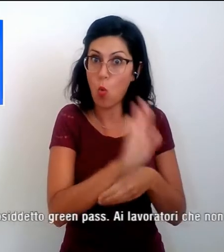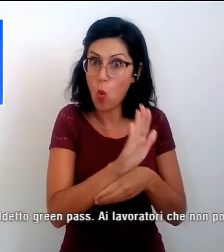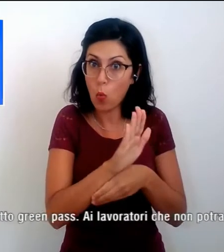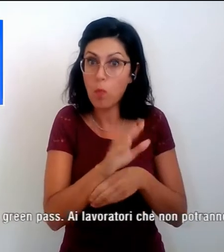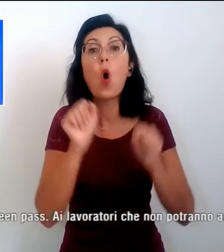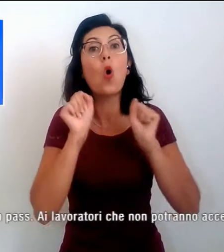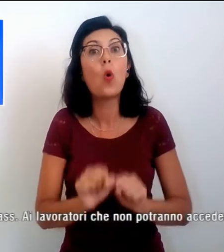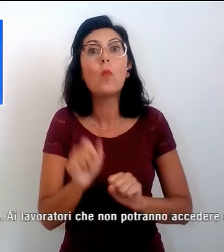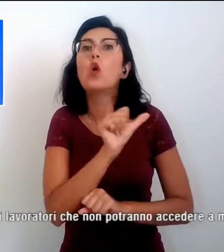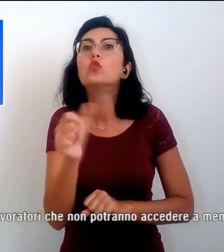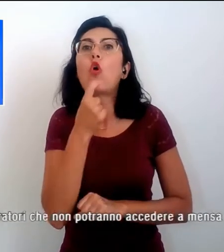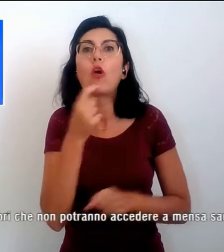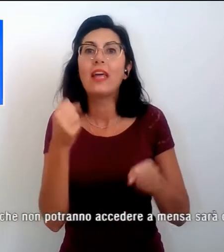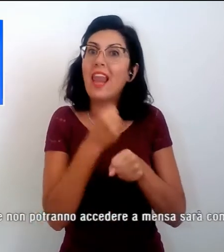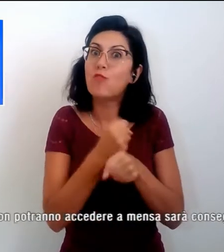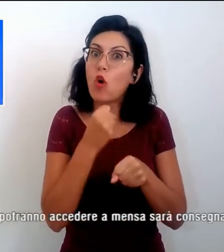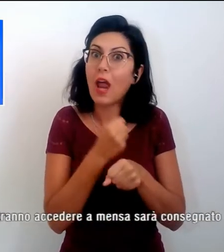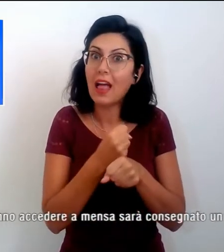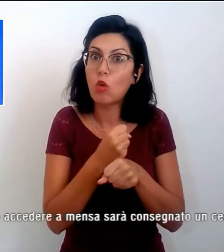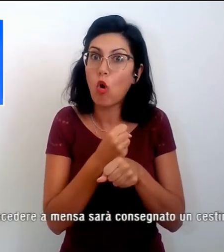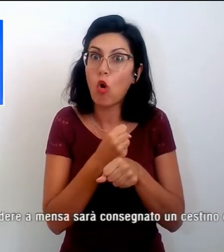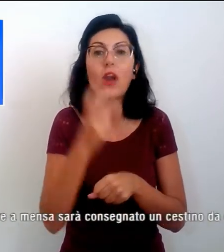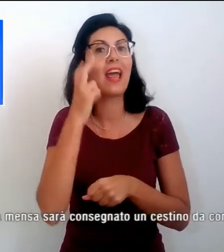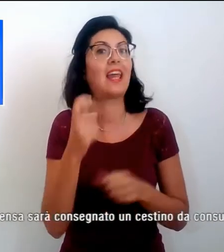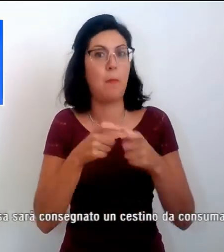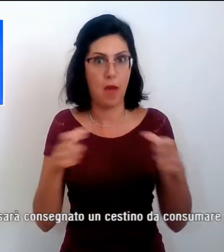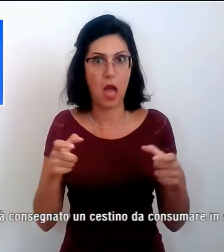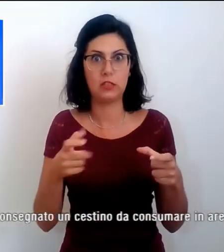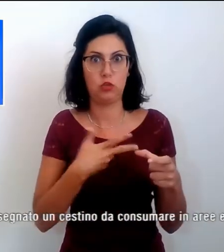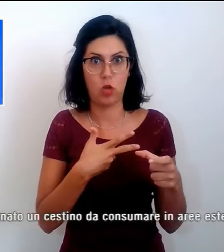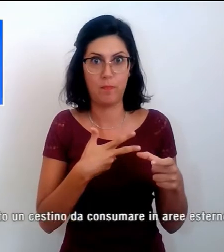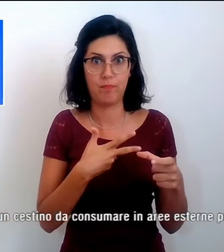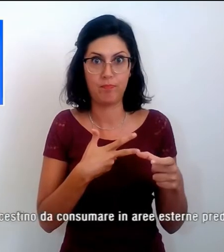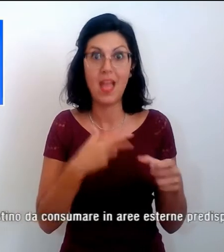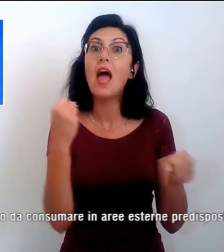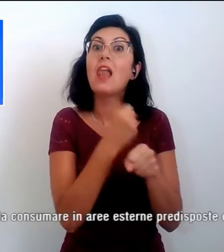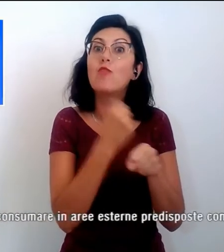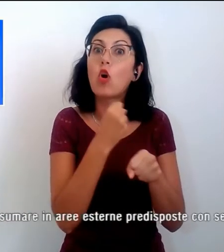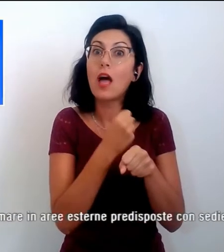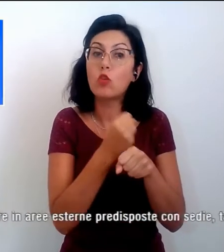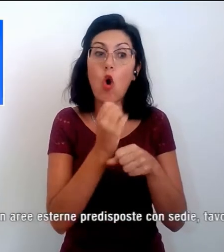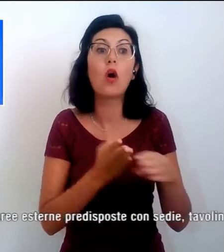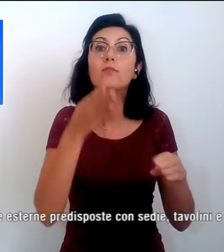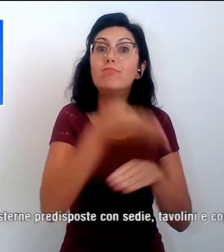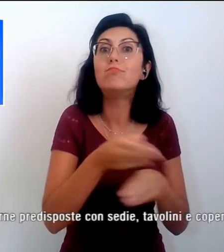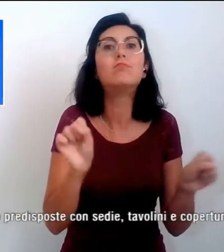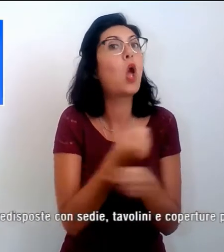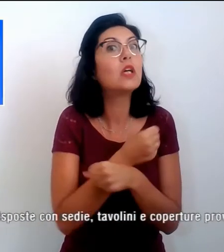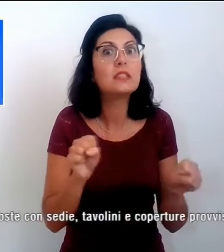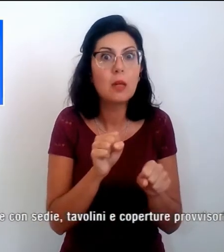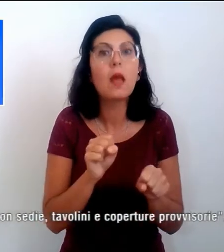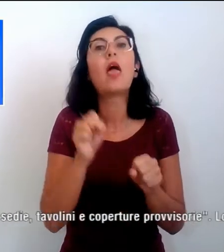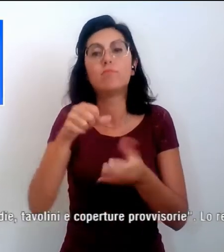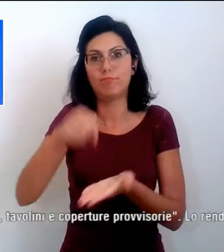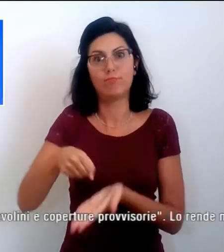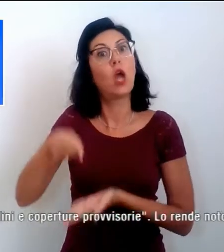lavoratori in possesso del cosiddetto Green Pass. Ai lavoratori che non potranno accedere a mensa sarà consegnato un cestino da